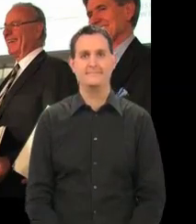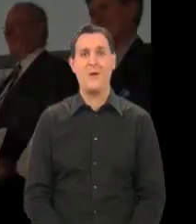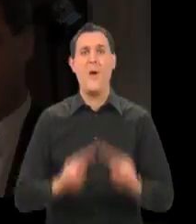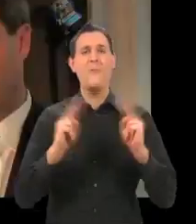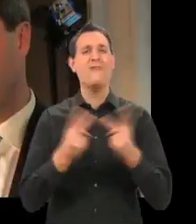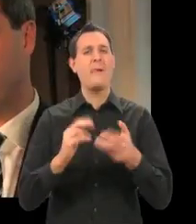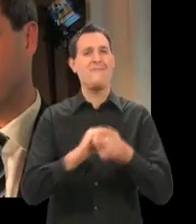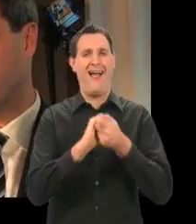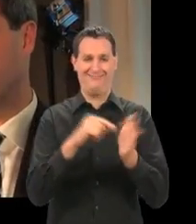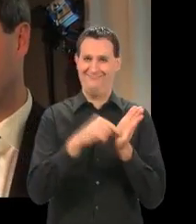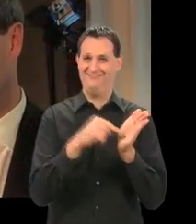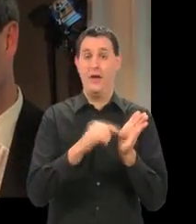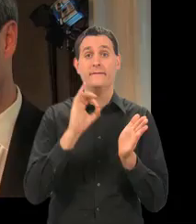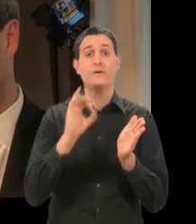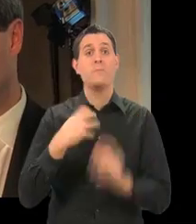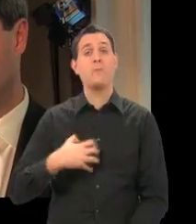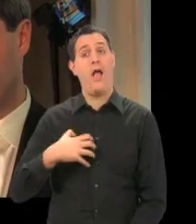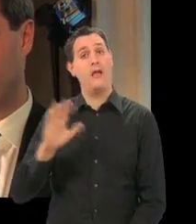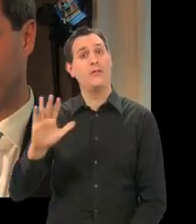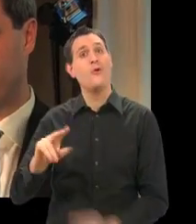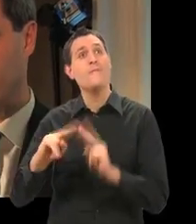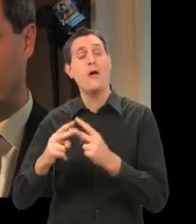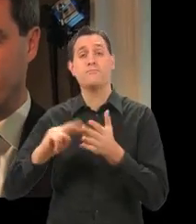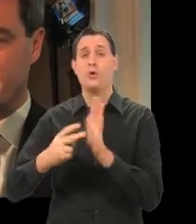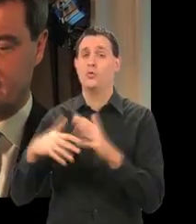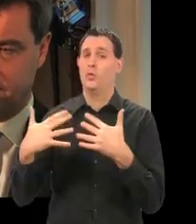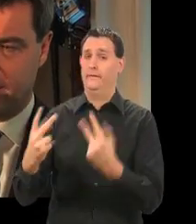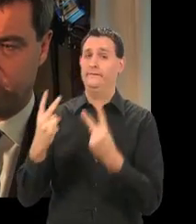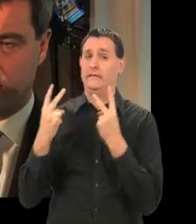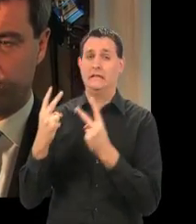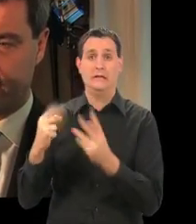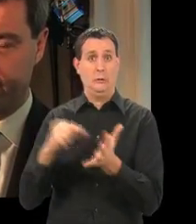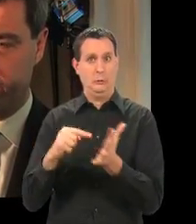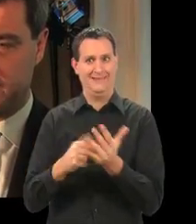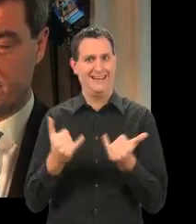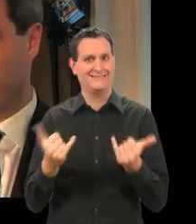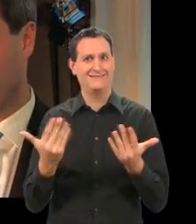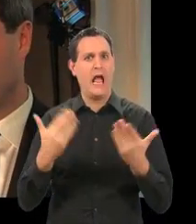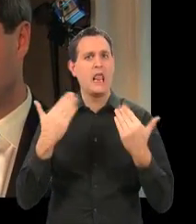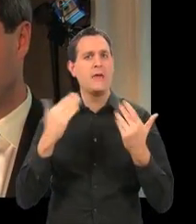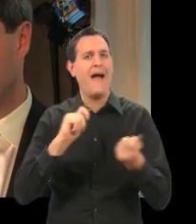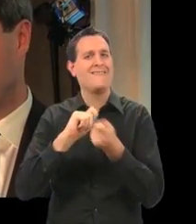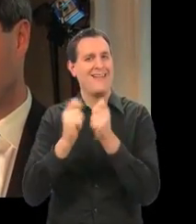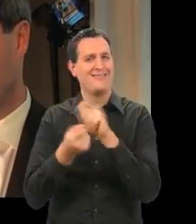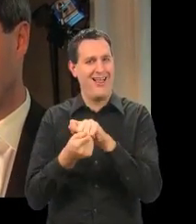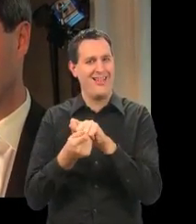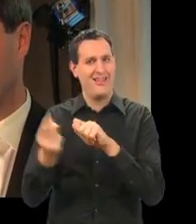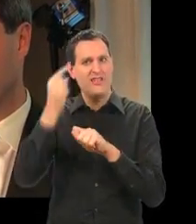Der Umweltpakt ist ein zentrales Instrument der Umweltpolitik in Bayern. Gerade die Herausforderungen des Klimawandels bedeuten für uns ja, dass wir CO2 reduzieren müssen.